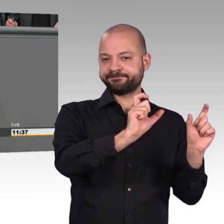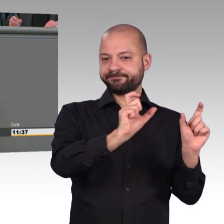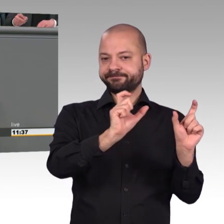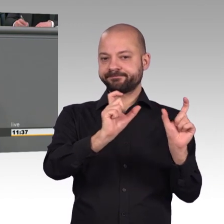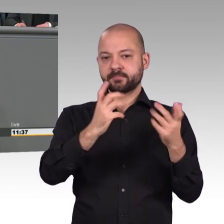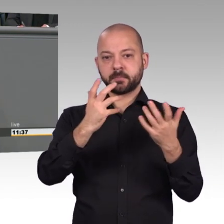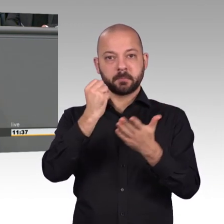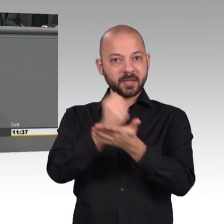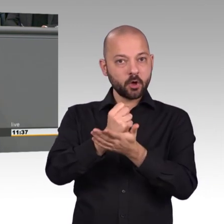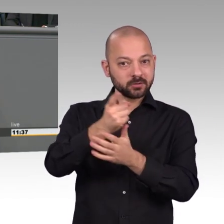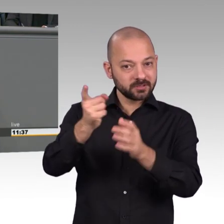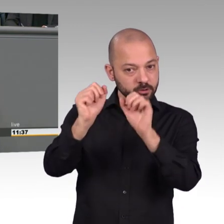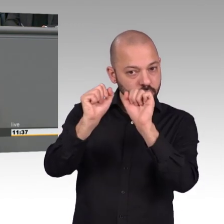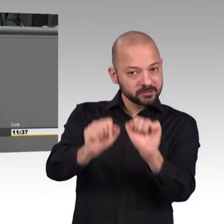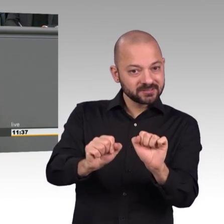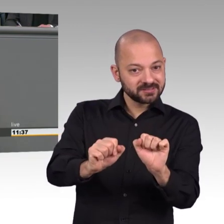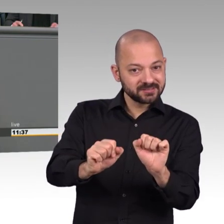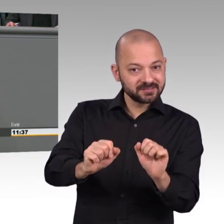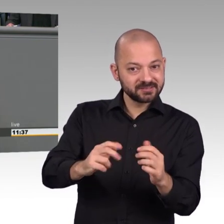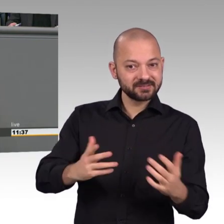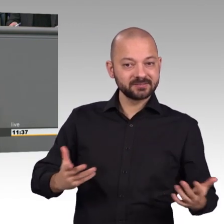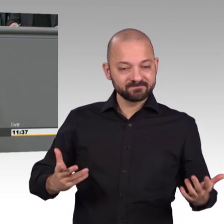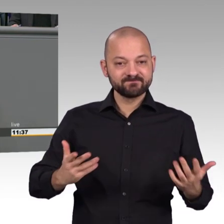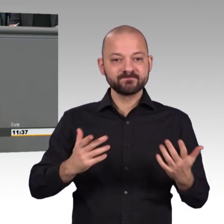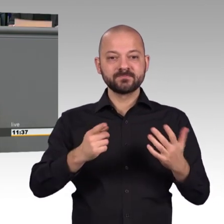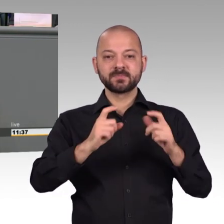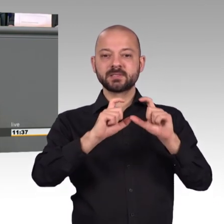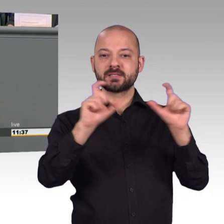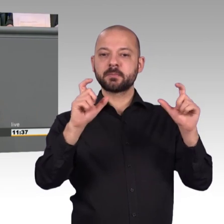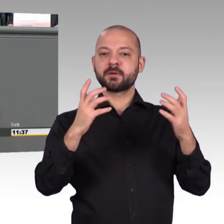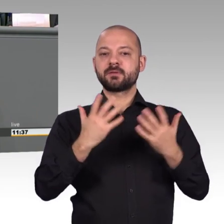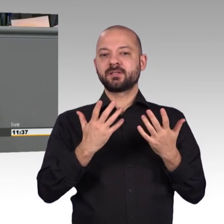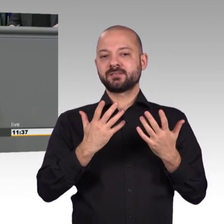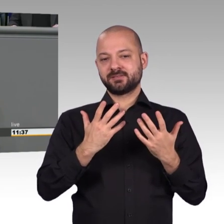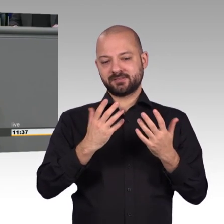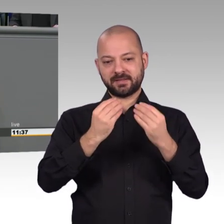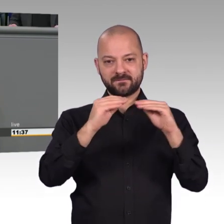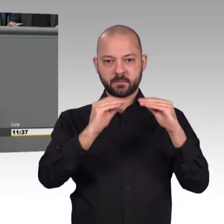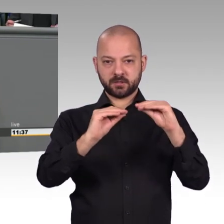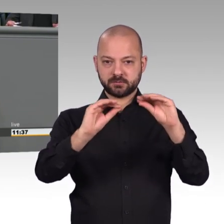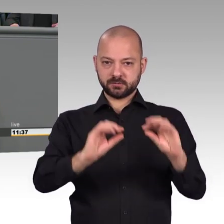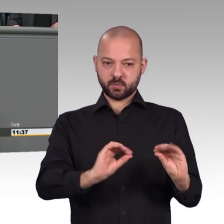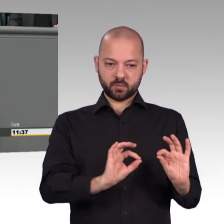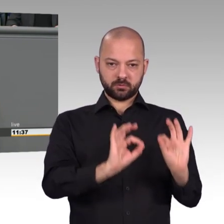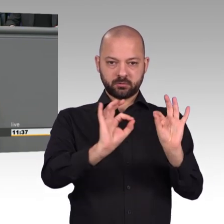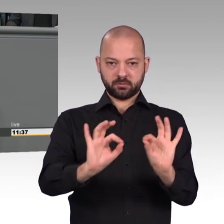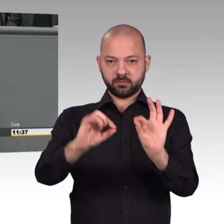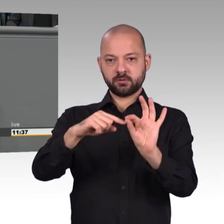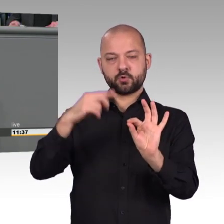er warnt niemanden, damit er einfach in jedes Haus eindringen kann, falls irgendwann einmal zufällig in einem dieser Häuser eine Straftat